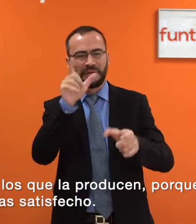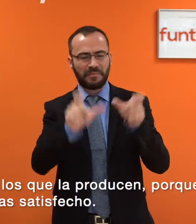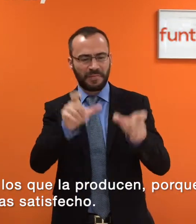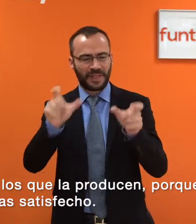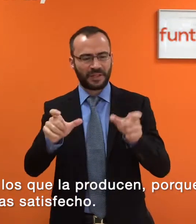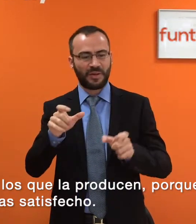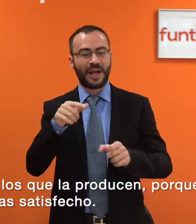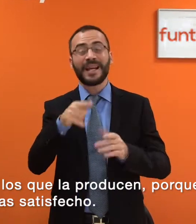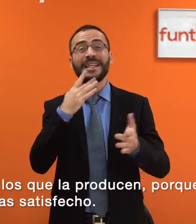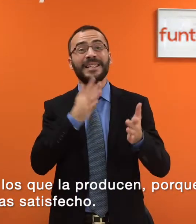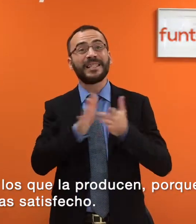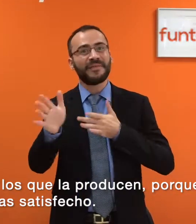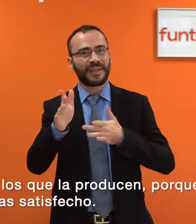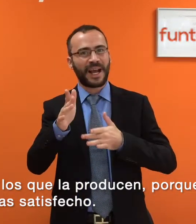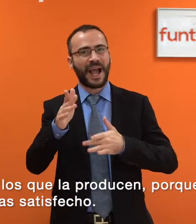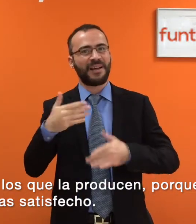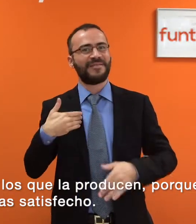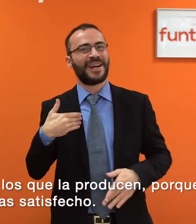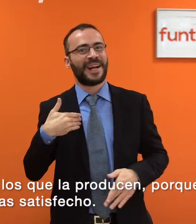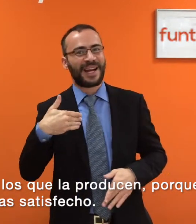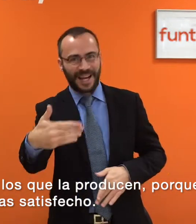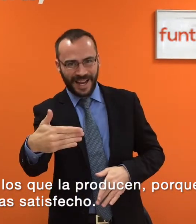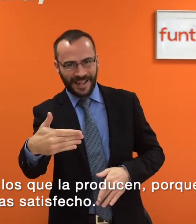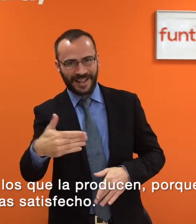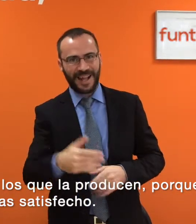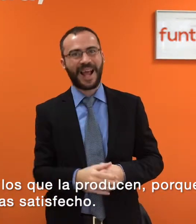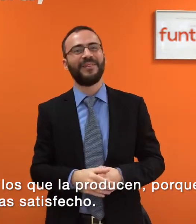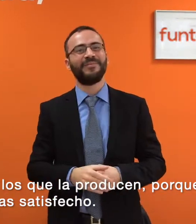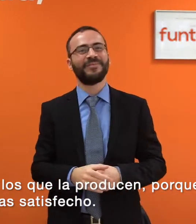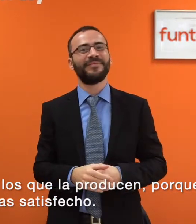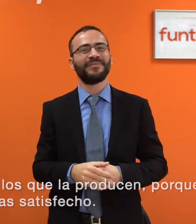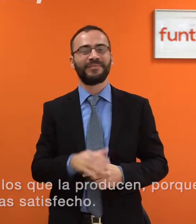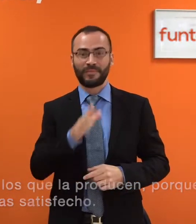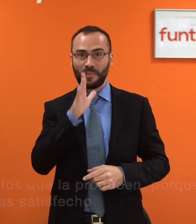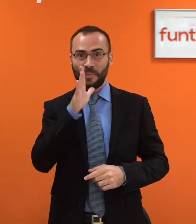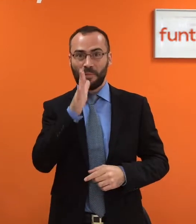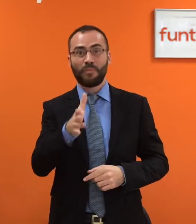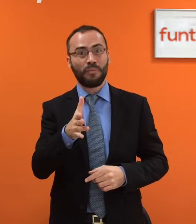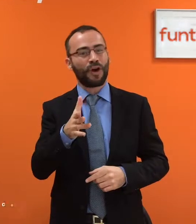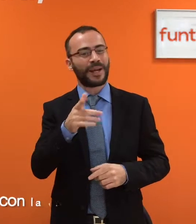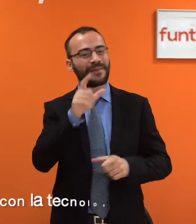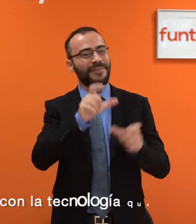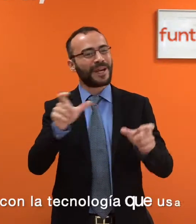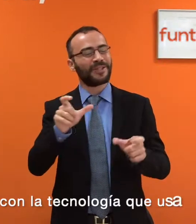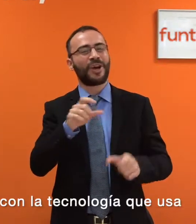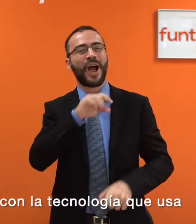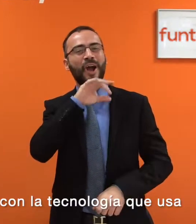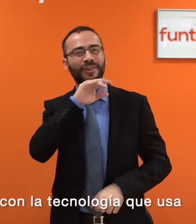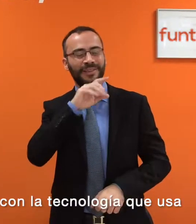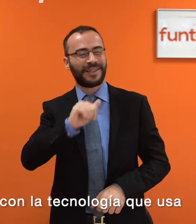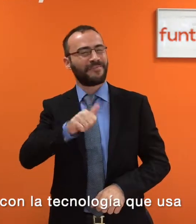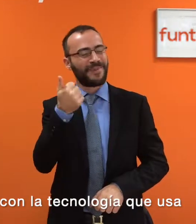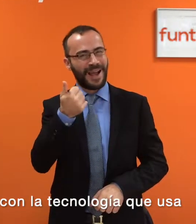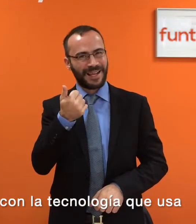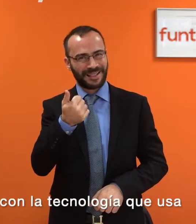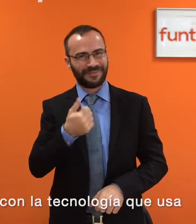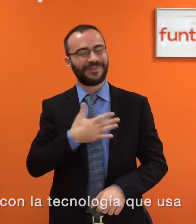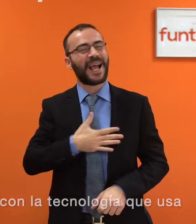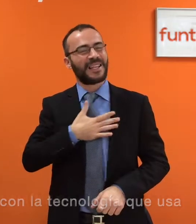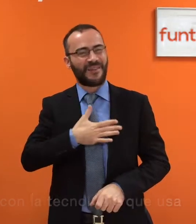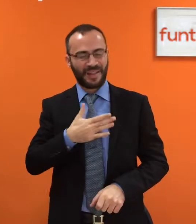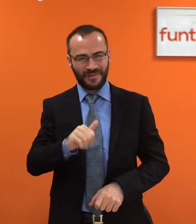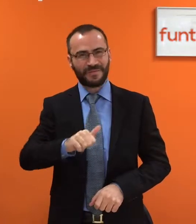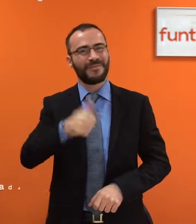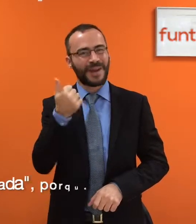riqueza para los que la producen, porque tienen un público mucho más satisfecho, la gente está de acuerdo